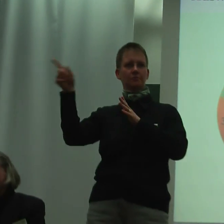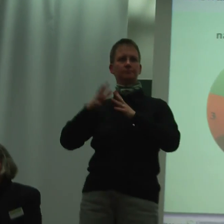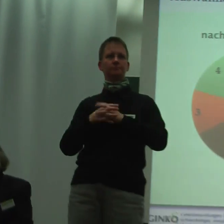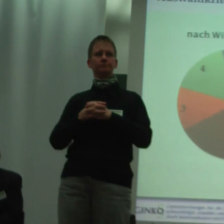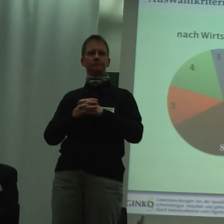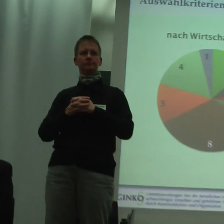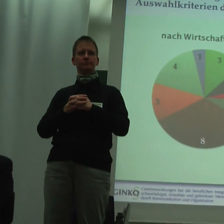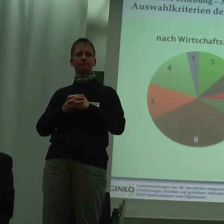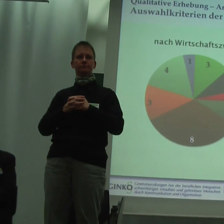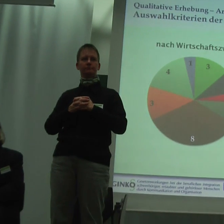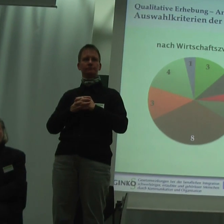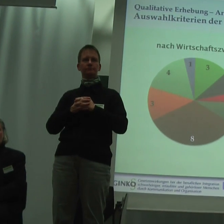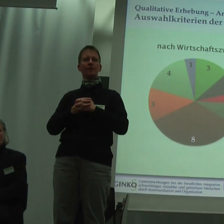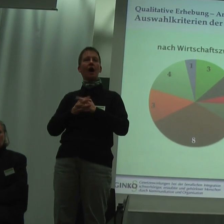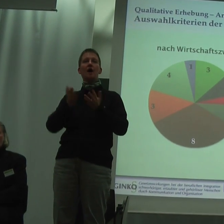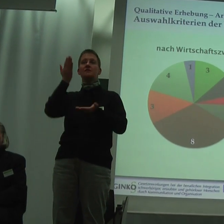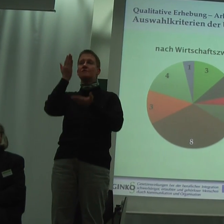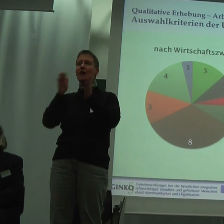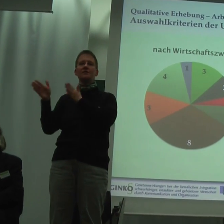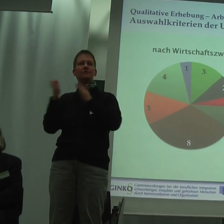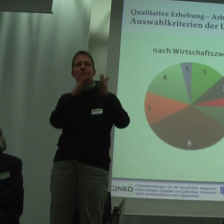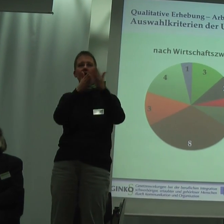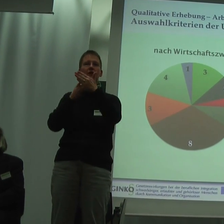Aber welche Begefühle nutzen wir jetzt für einen Arbeitsplatz?